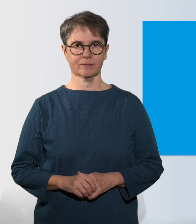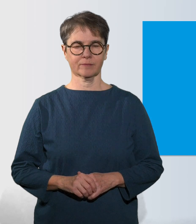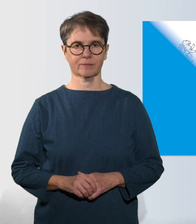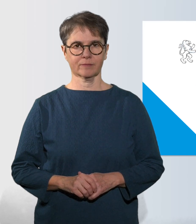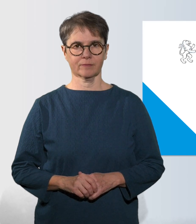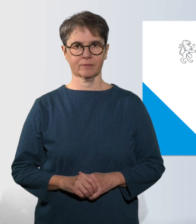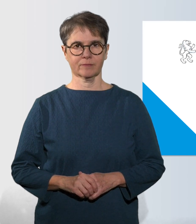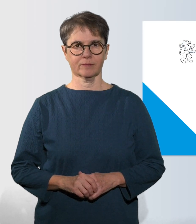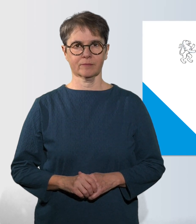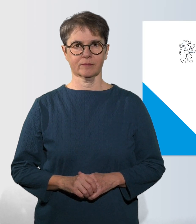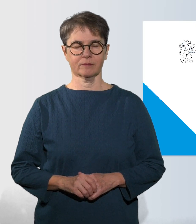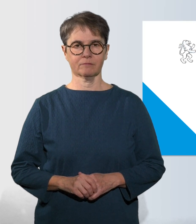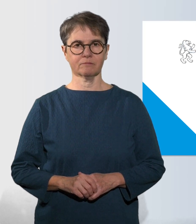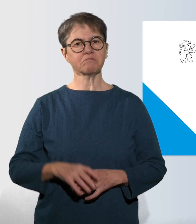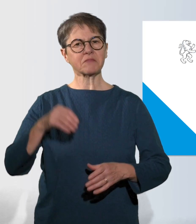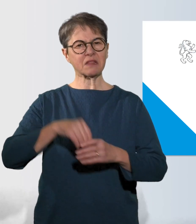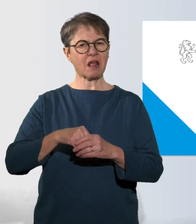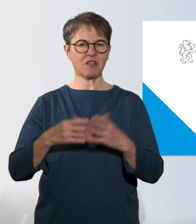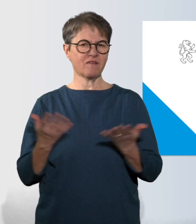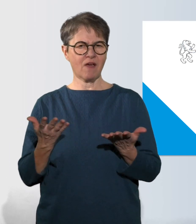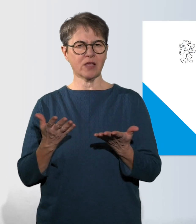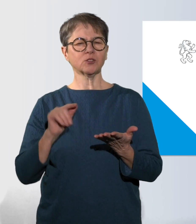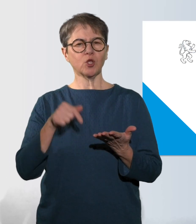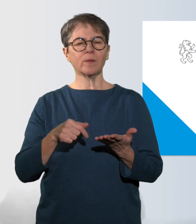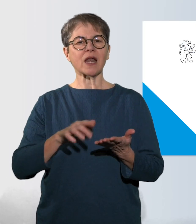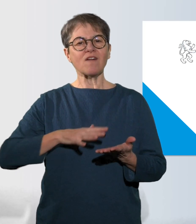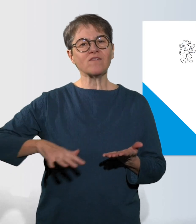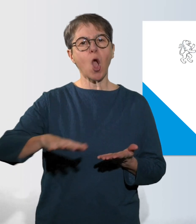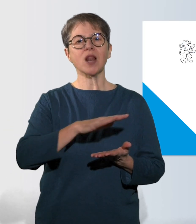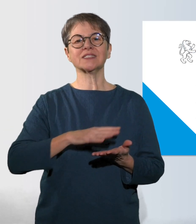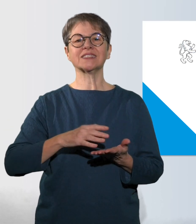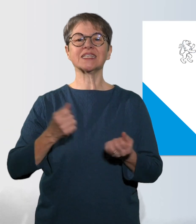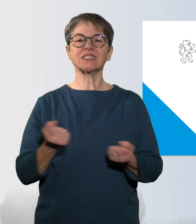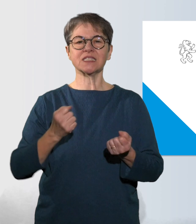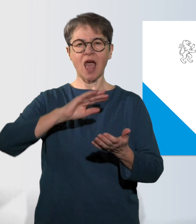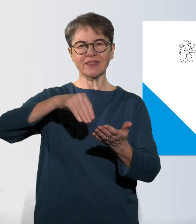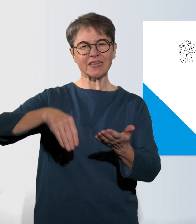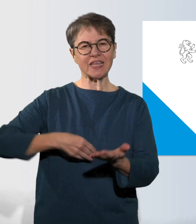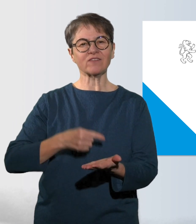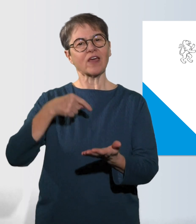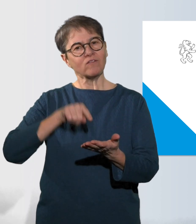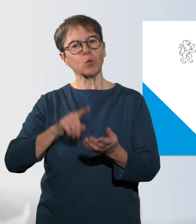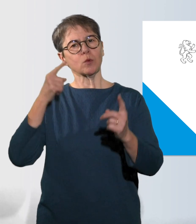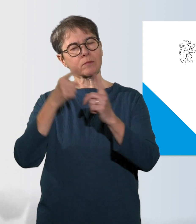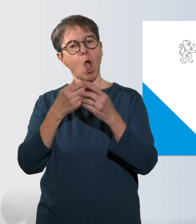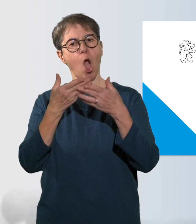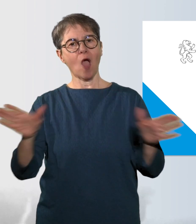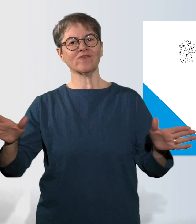Um was geht es bei der kantonalen Volksinitiative für öffentliche Uferwege mit ökologischer Aufwertung?